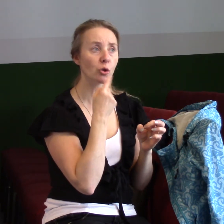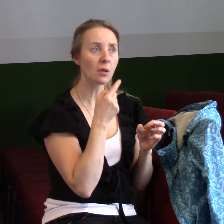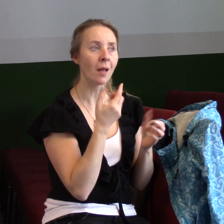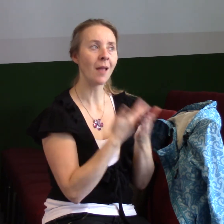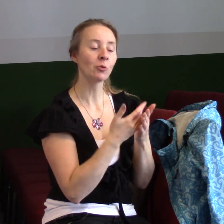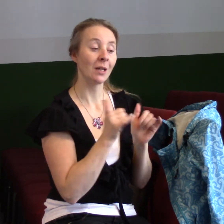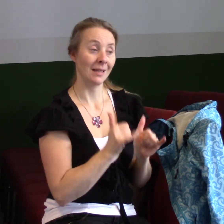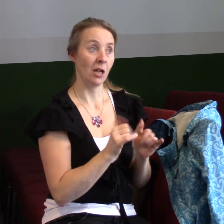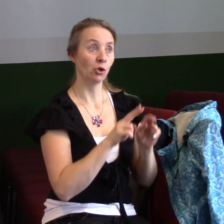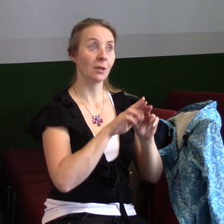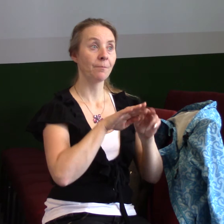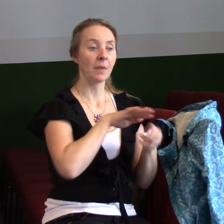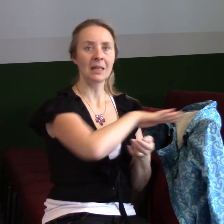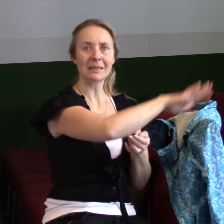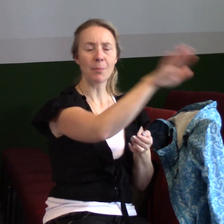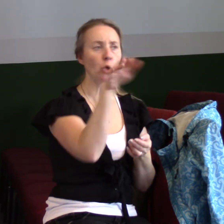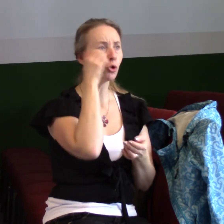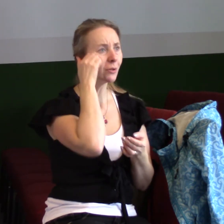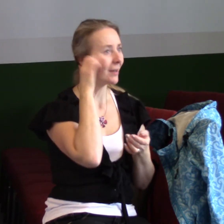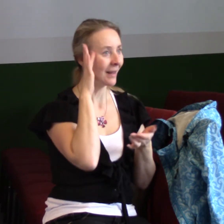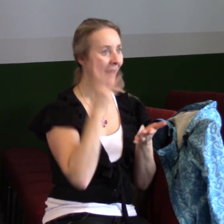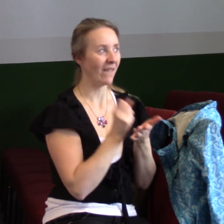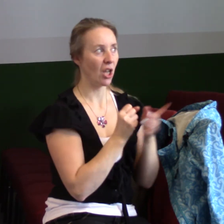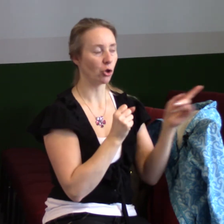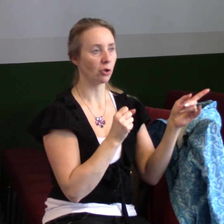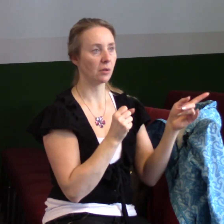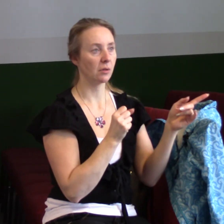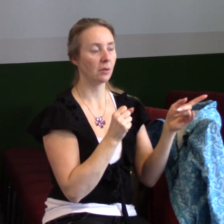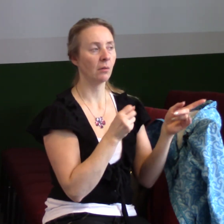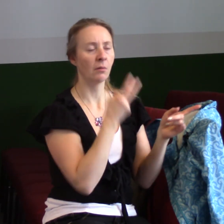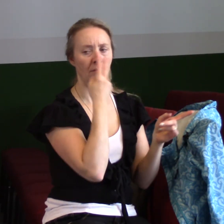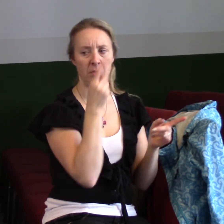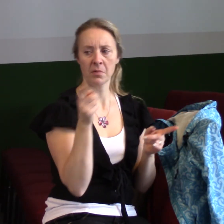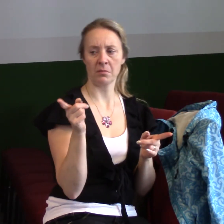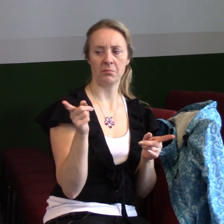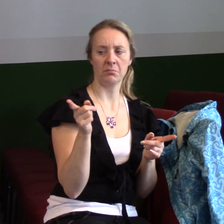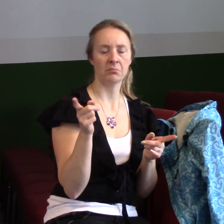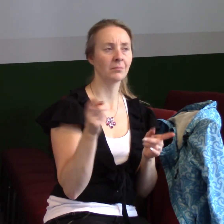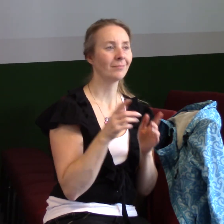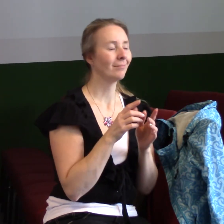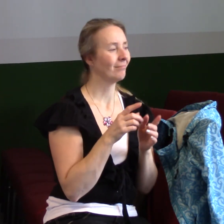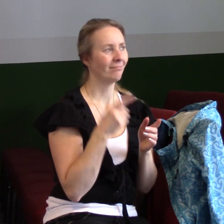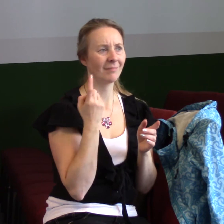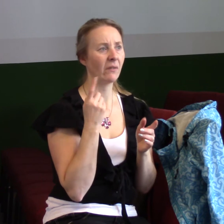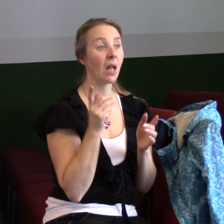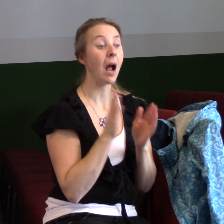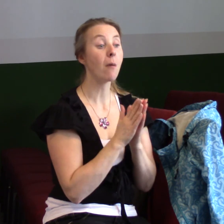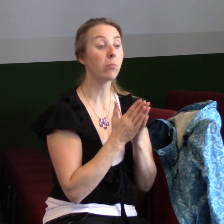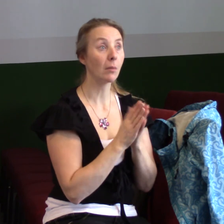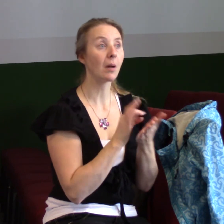fantasmagorie a jako takový pohádkový syndrom křesťanský, ale prostě Biblia mluví otevřeně, že je tady duchovní svět a